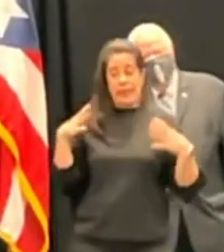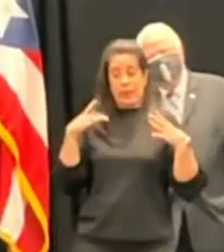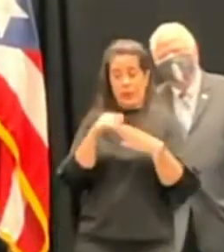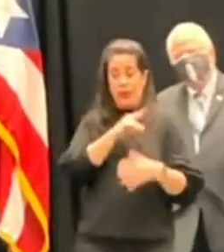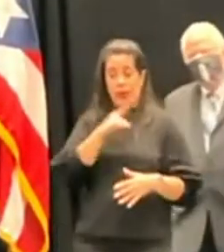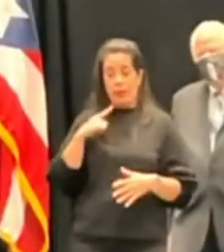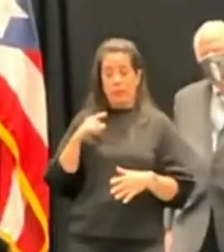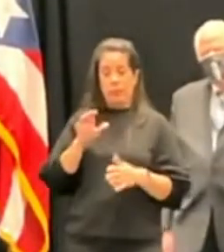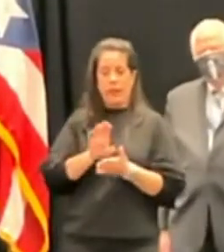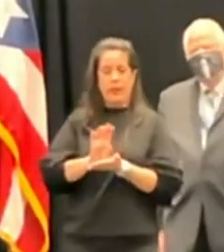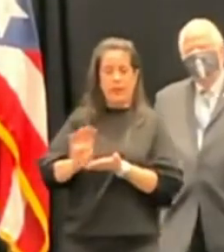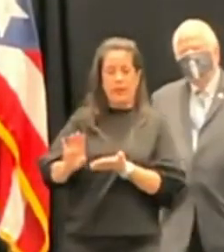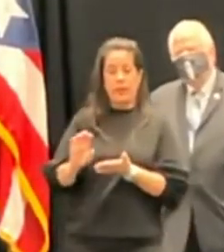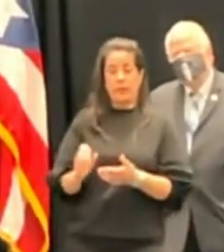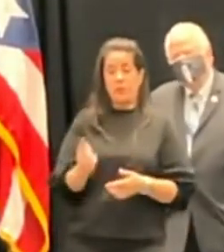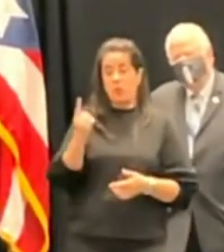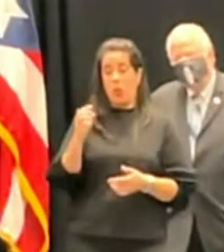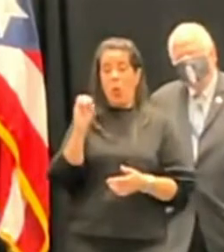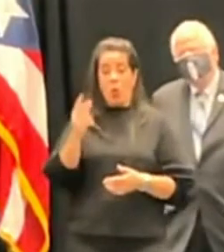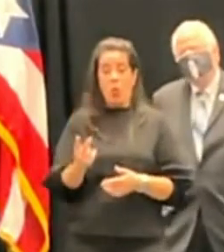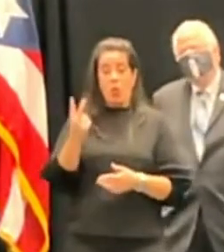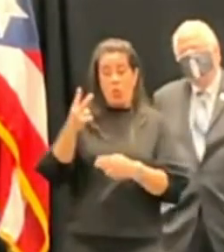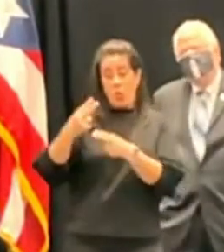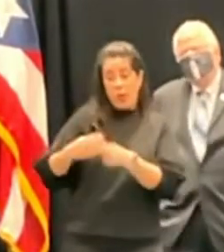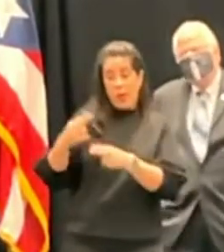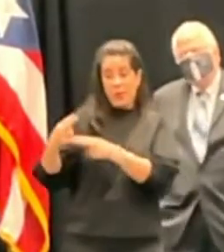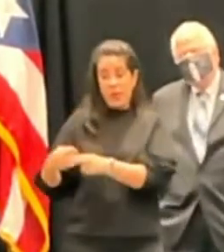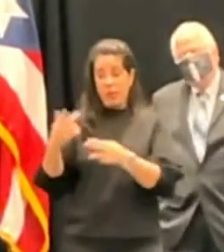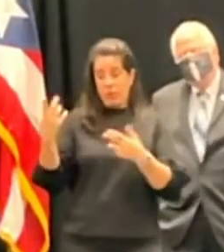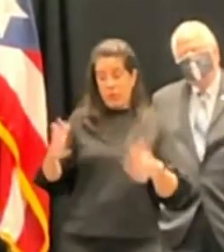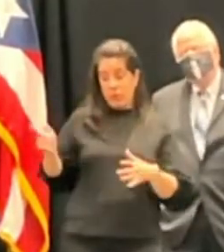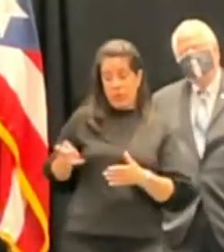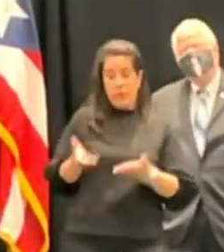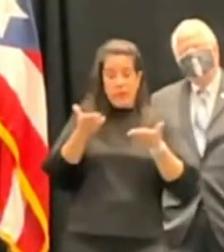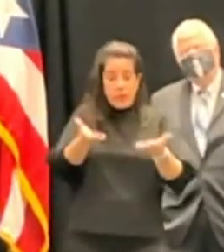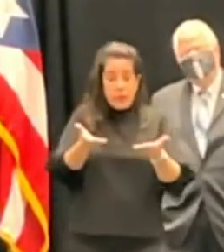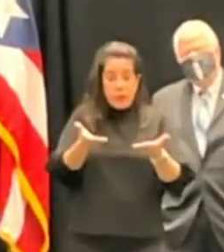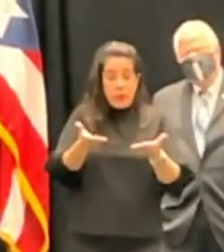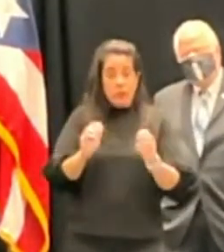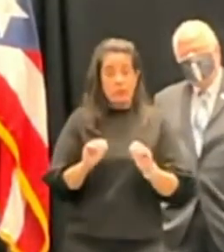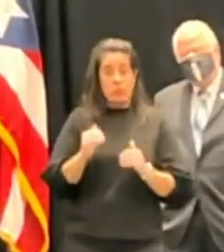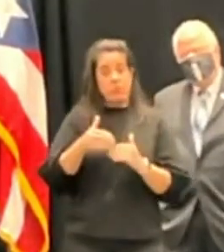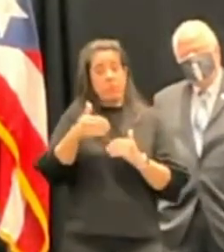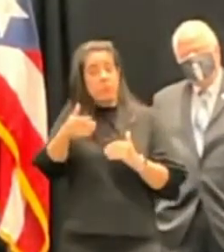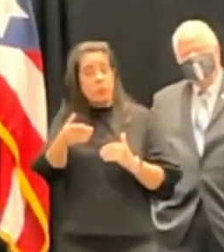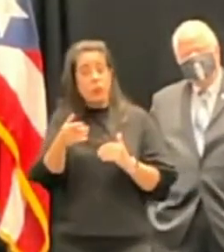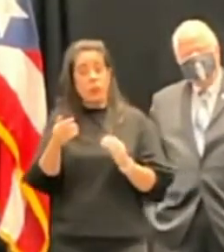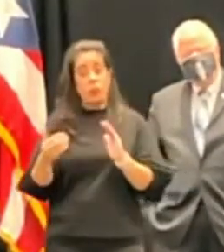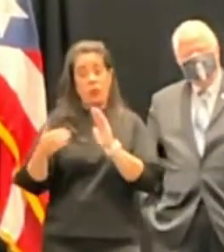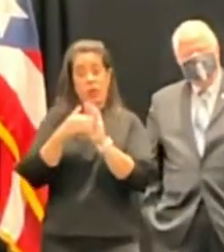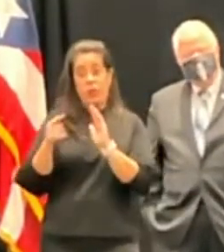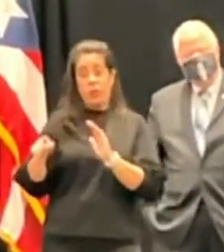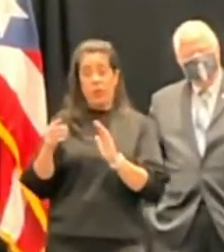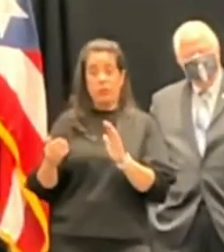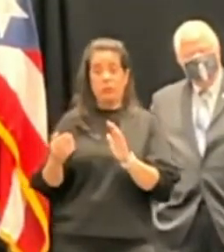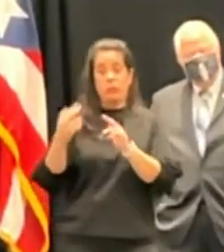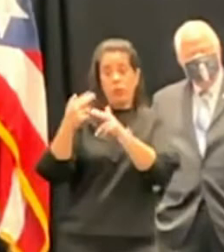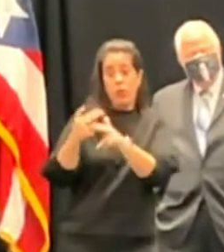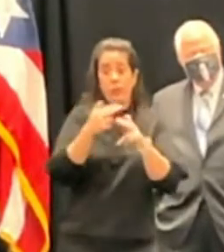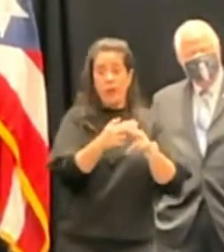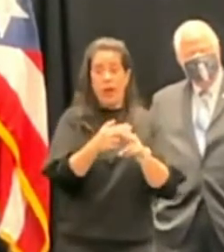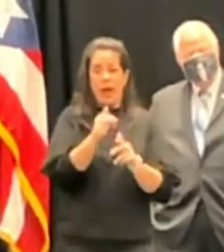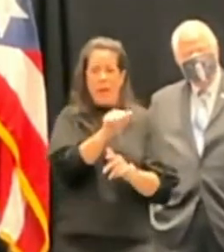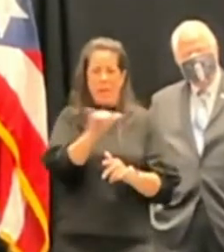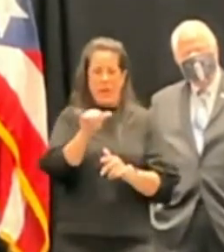Legislativa rechazara uno o los dos nombramientos que está presentando hoy, si usted posteriormente estaría haciendo otras nominaciones para estos mismos